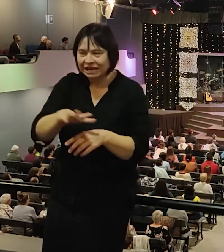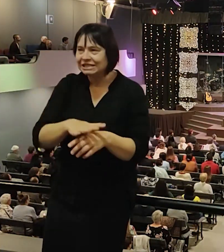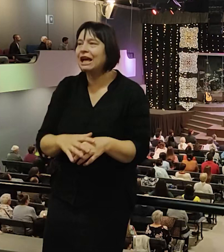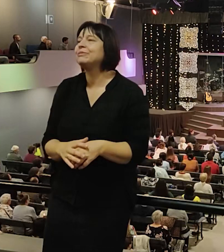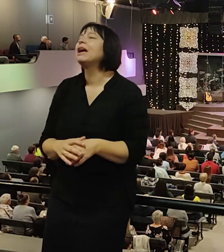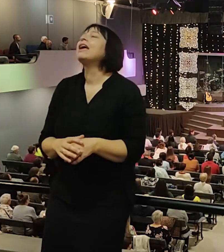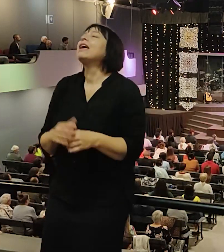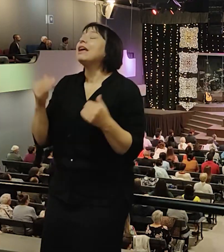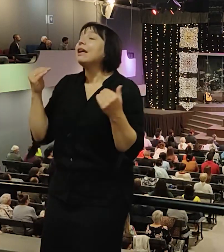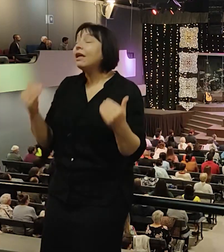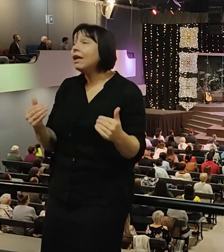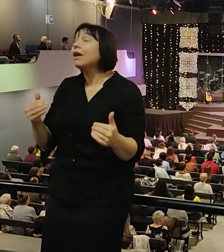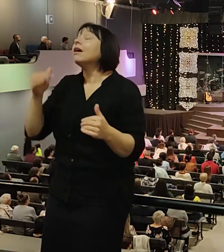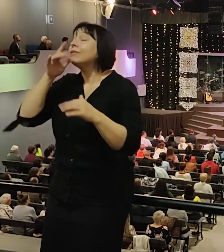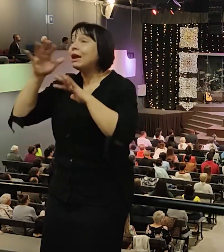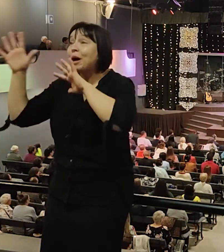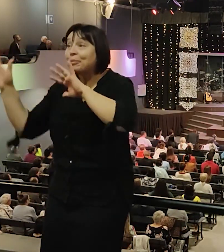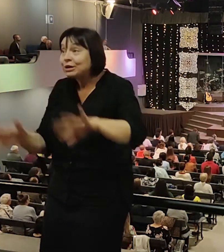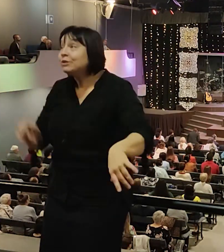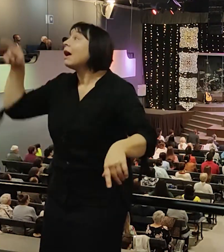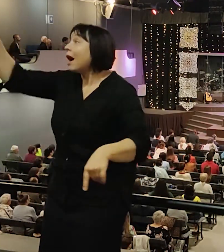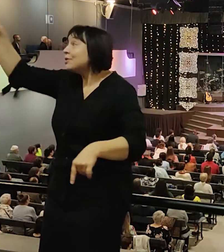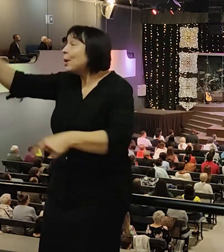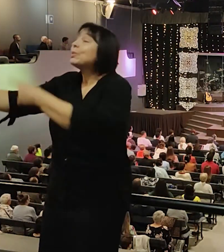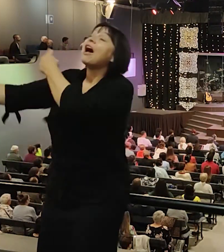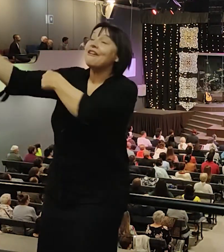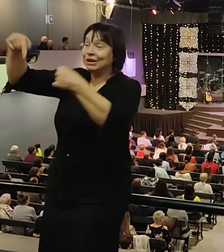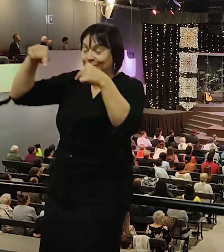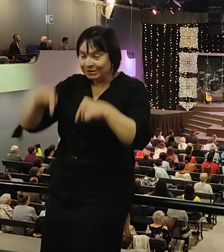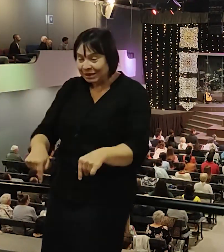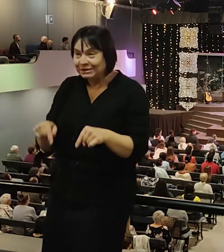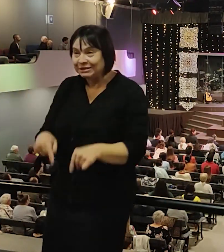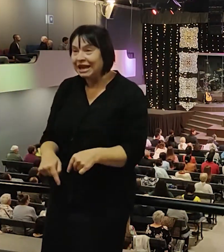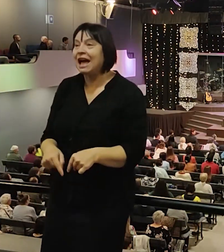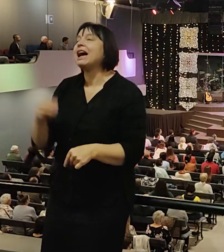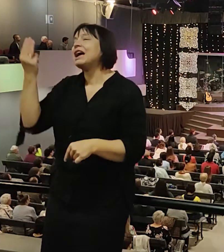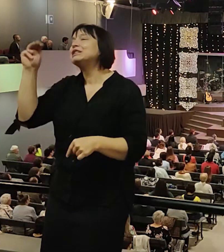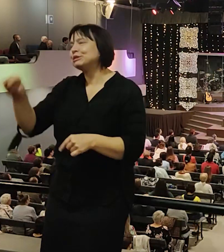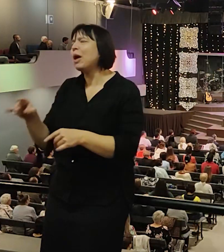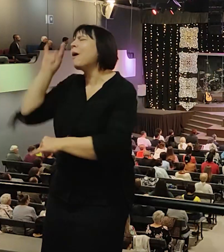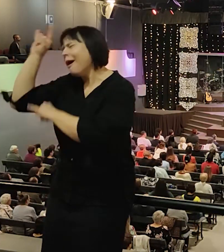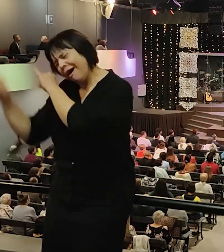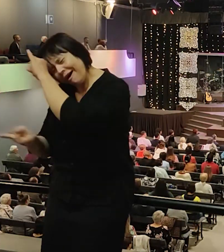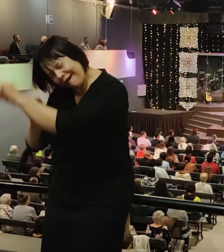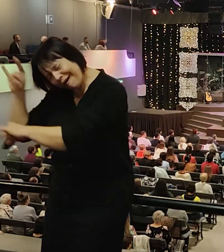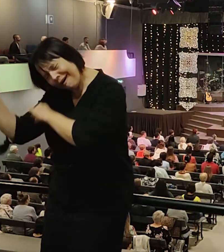Это Виктор Шмидт, пастор Виктор Шмидт, был по неотступности его. Мы оказались у вас.